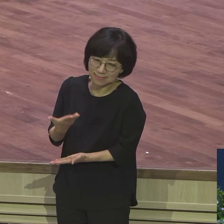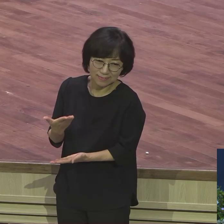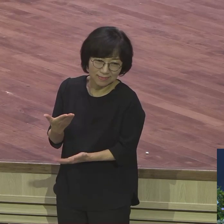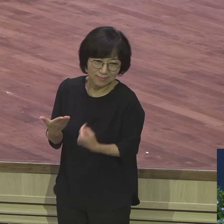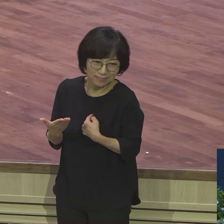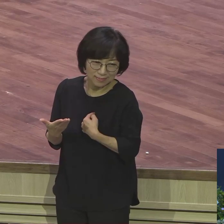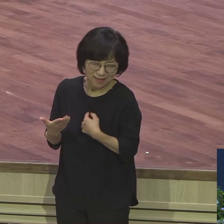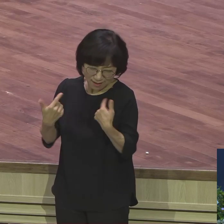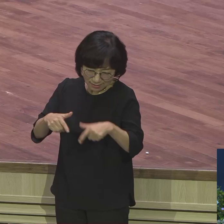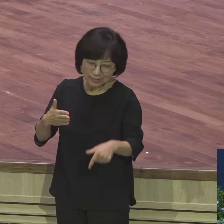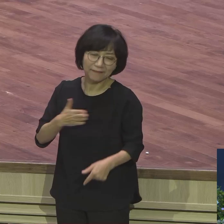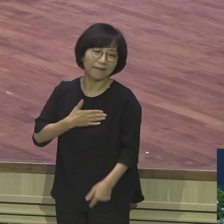정답 없습니다